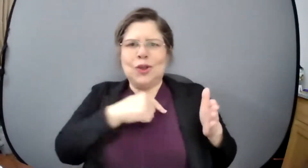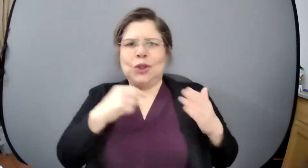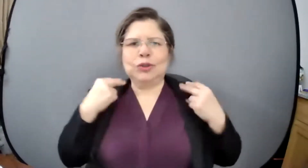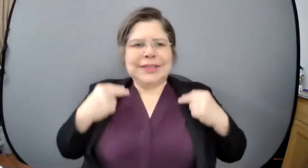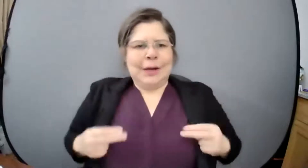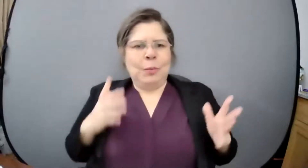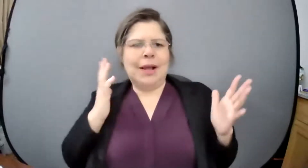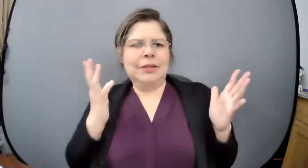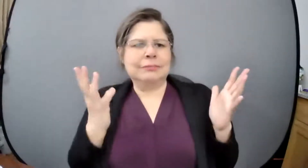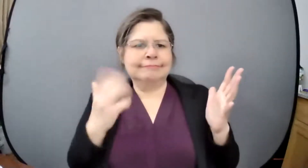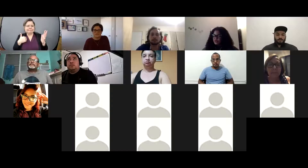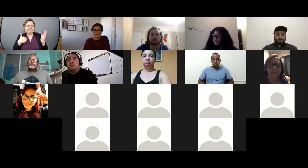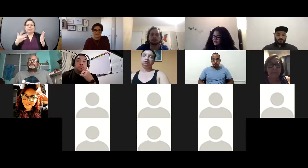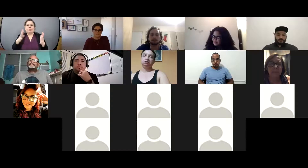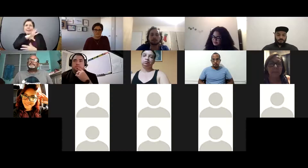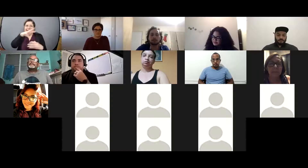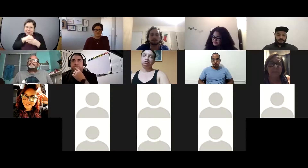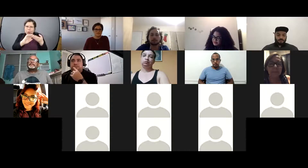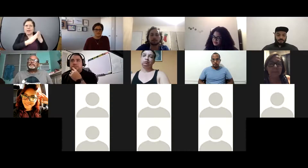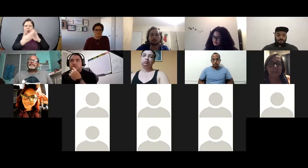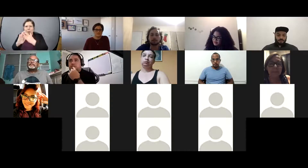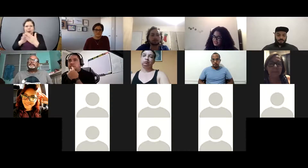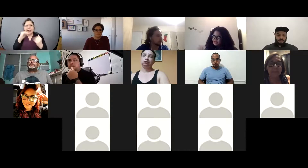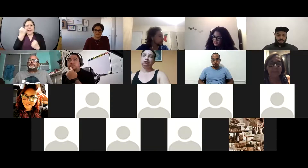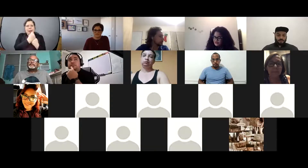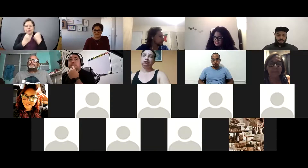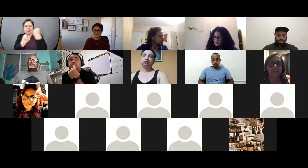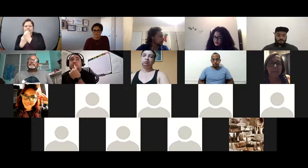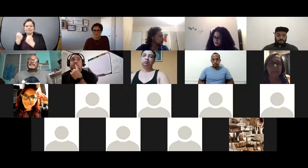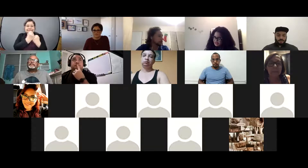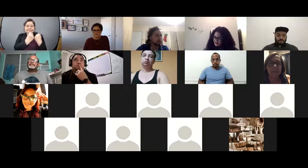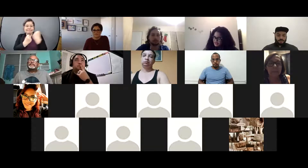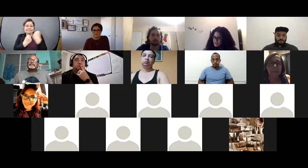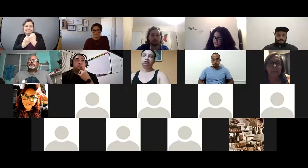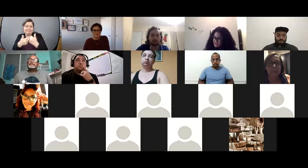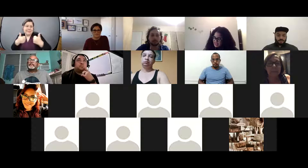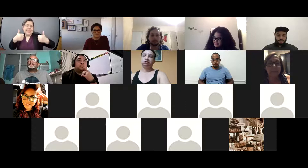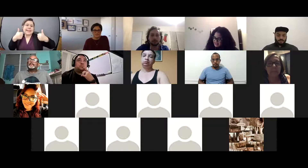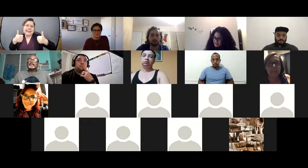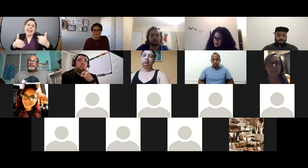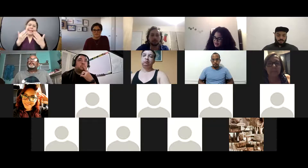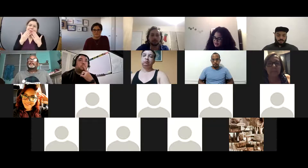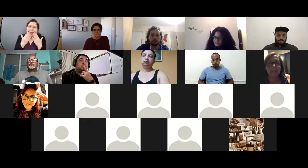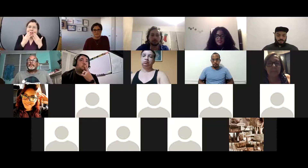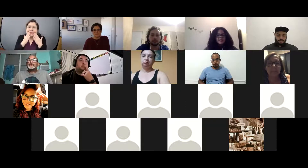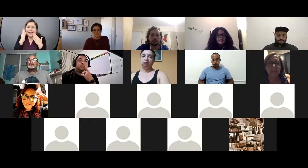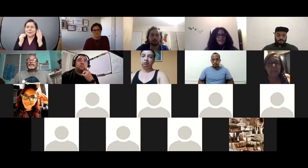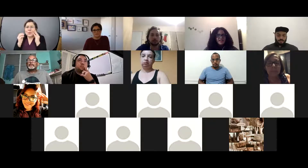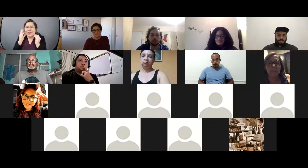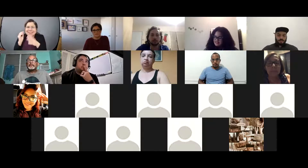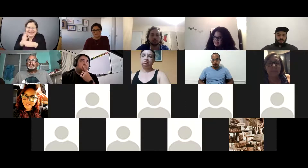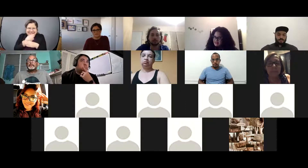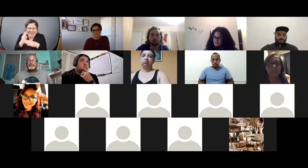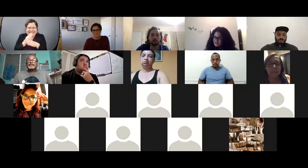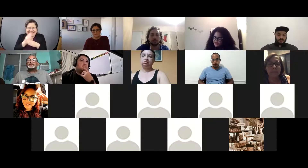hacerla parte de la gestión a nivel comunitario entonces por último tenemos la pregunta de